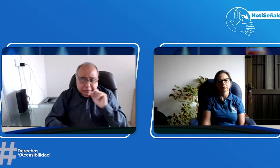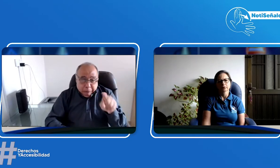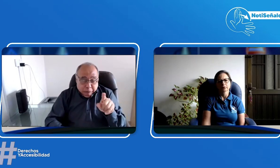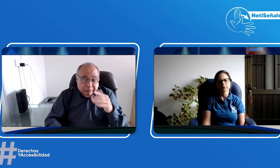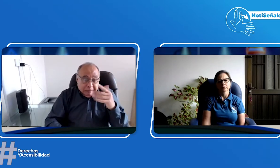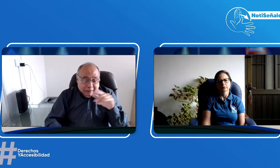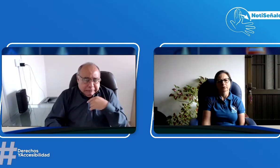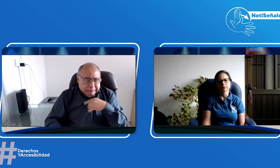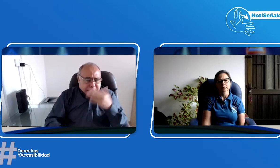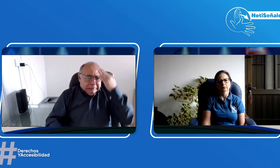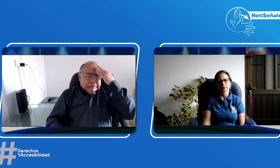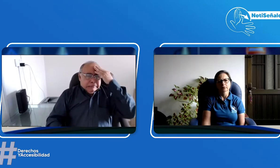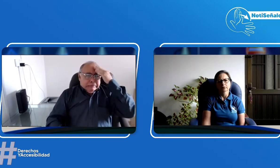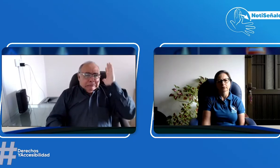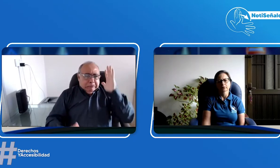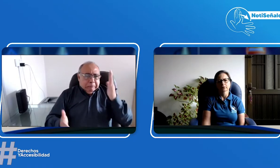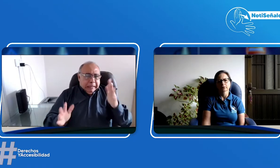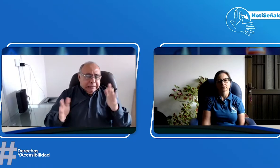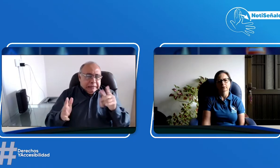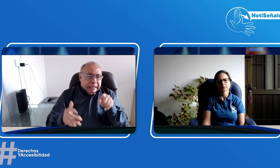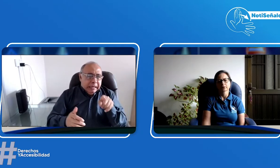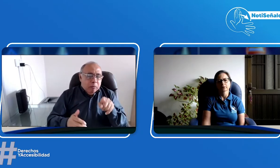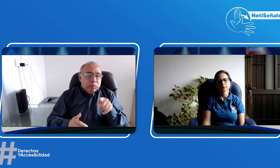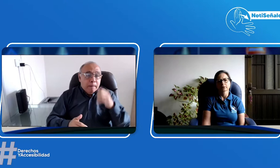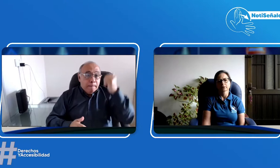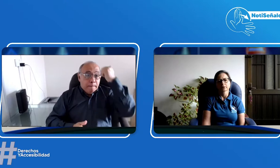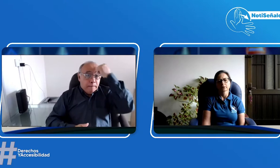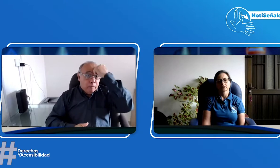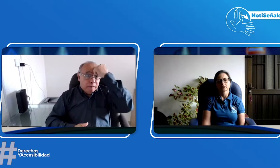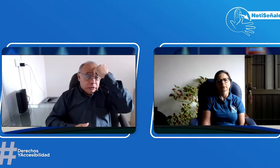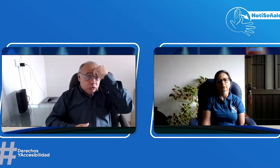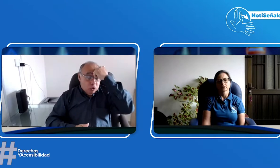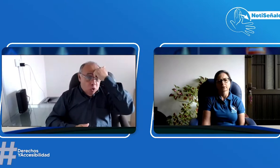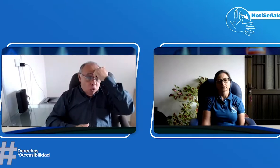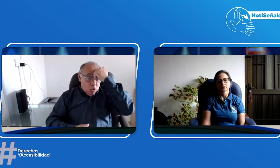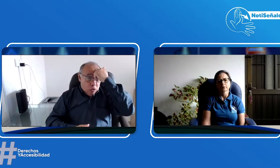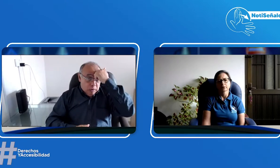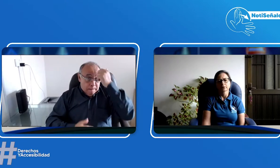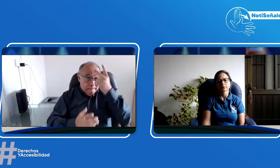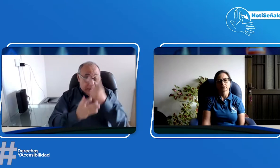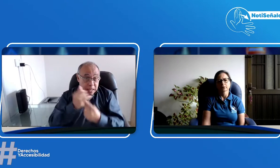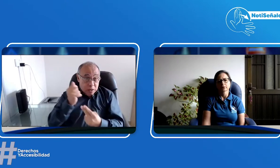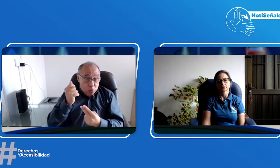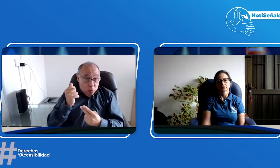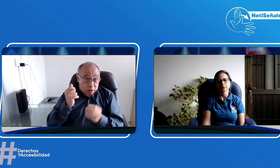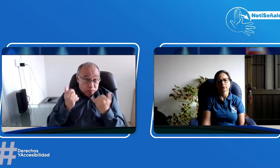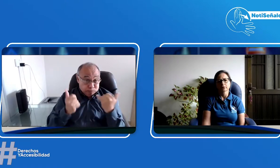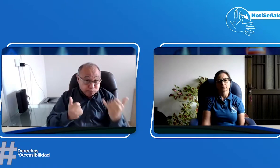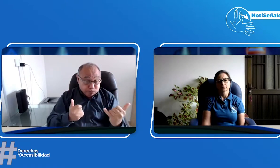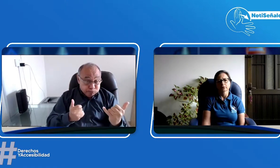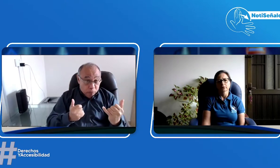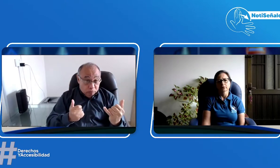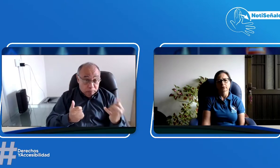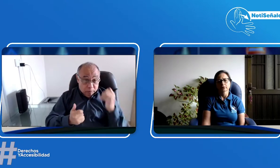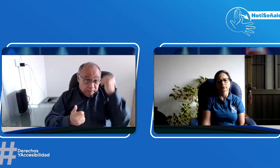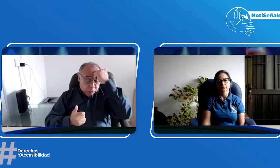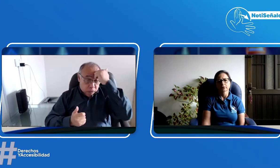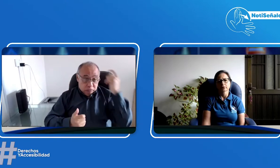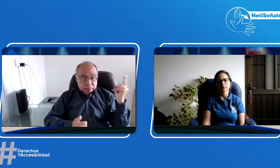la pregunta, no sé si estoy equivocado, me gustaría por eso hacer la pregunta, es los profesores